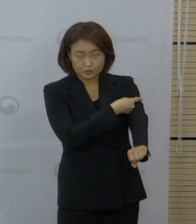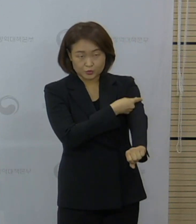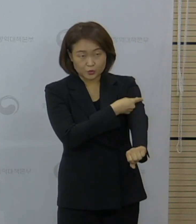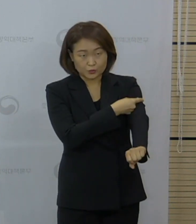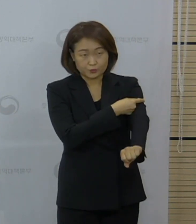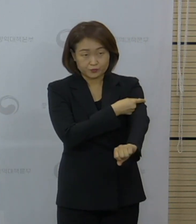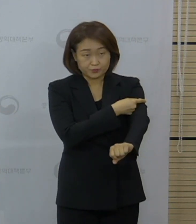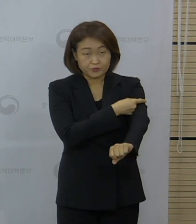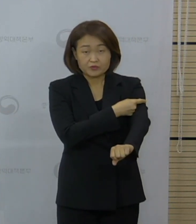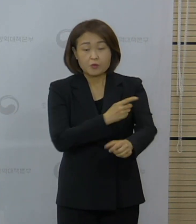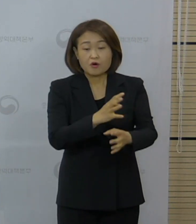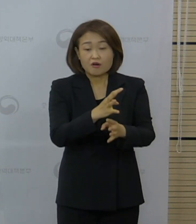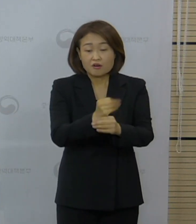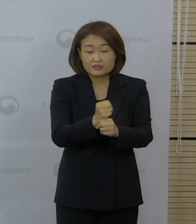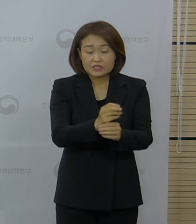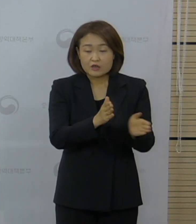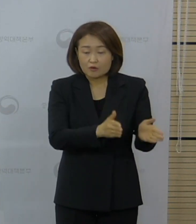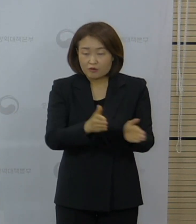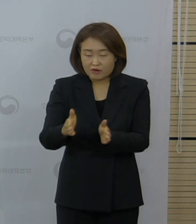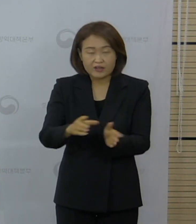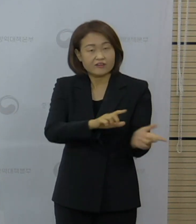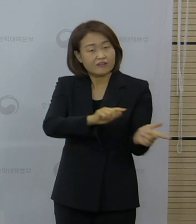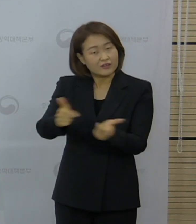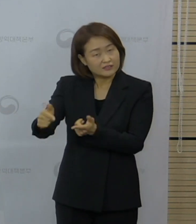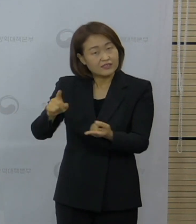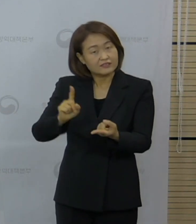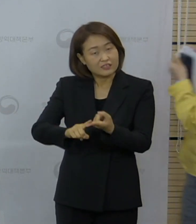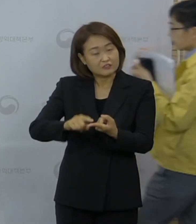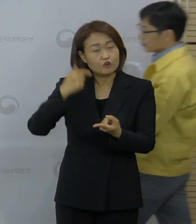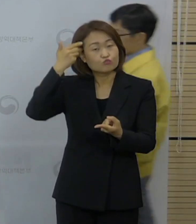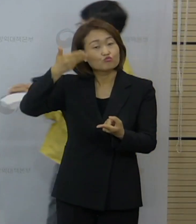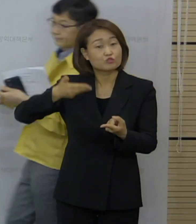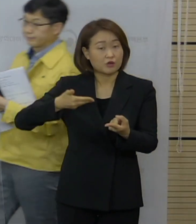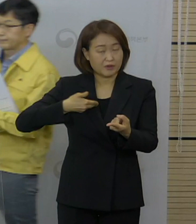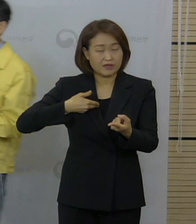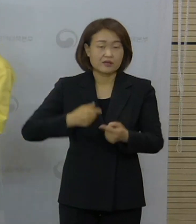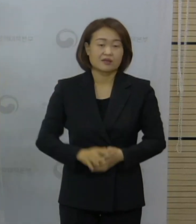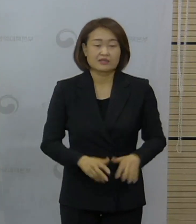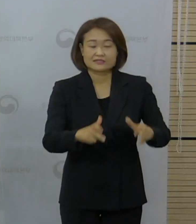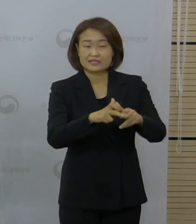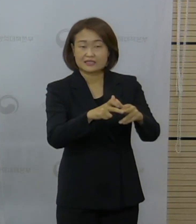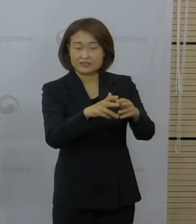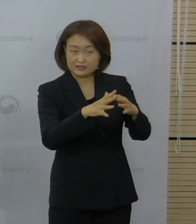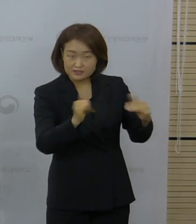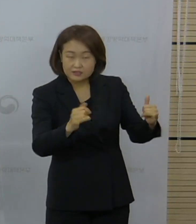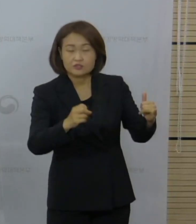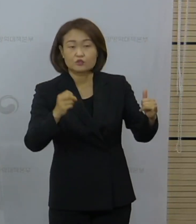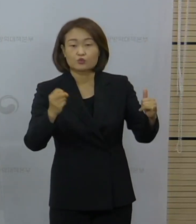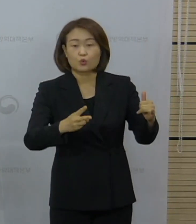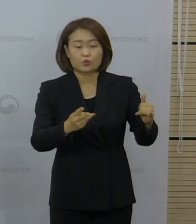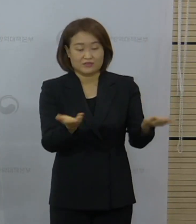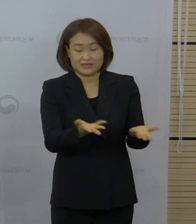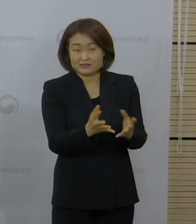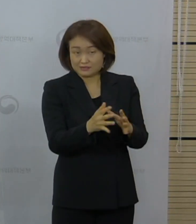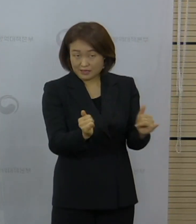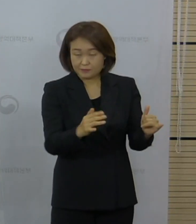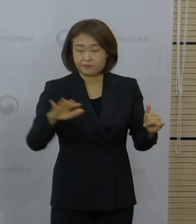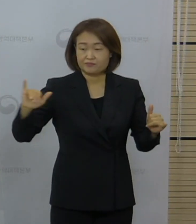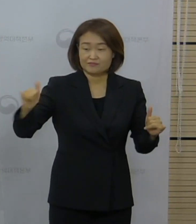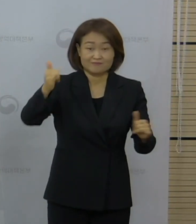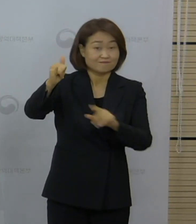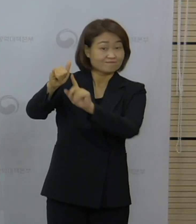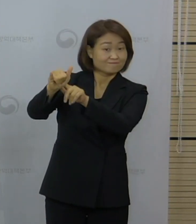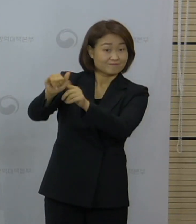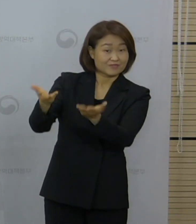기자님 질문 주셨습니다. 장애인과 노인돌봄 종사자 또 항공 승무원 접종과 관련해서 사전